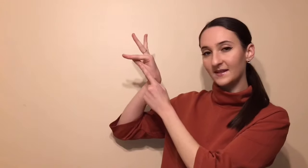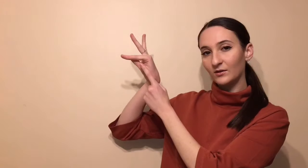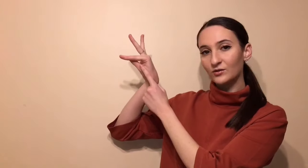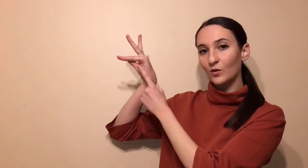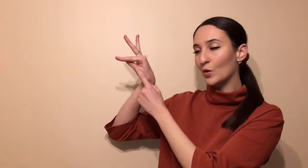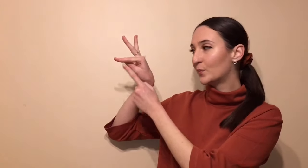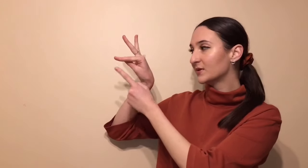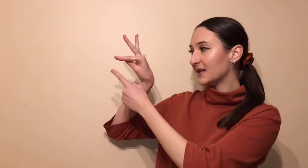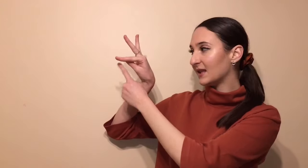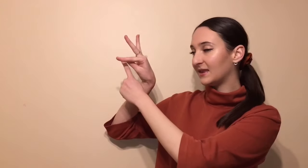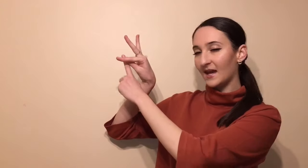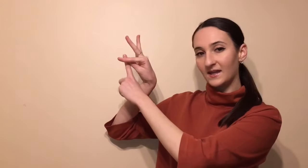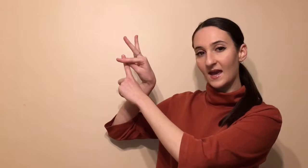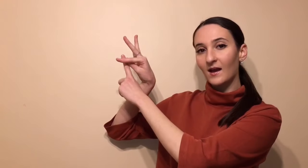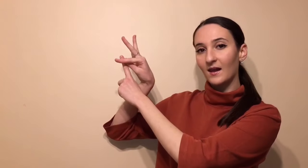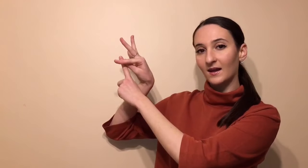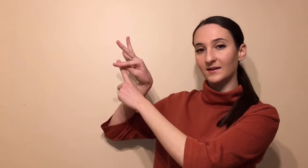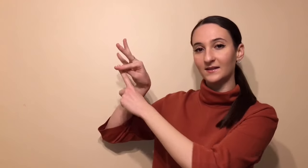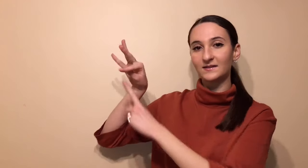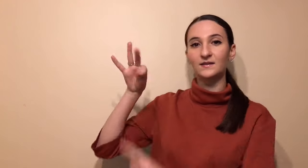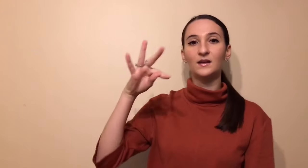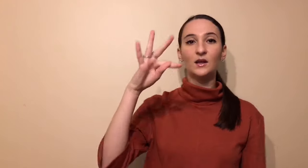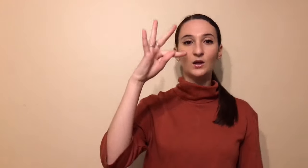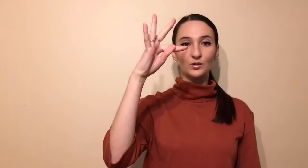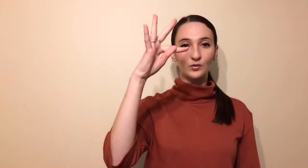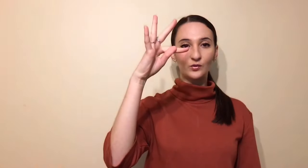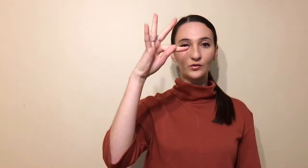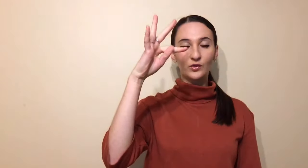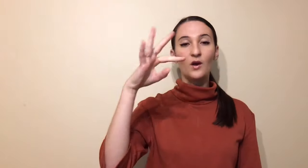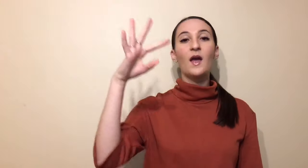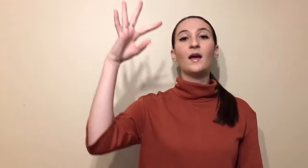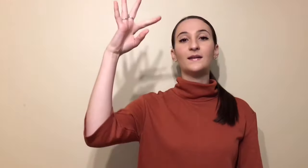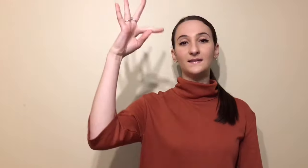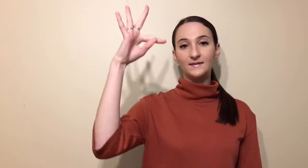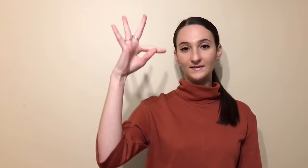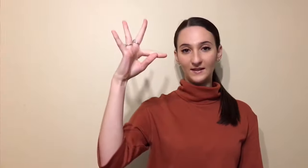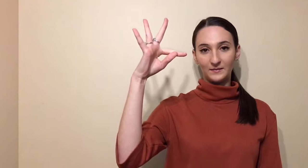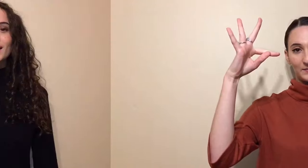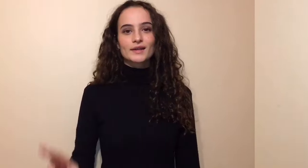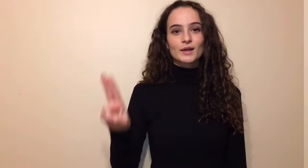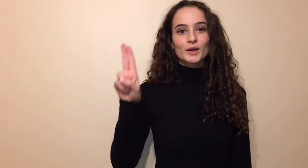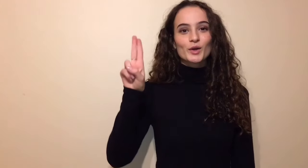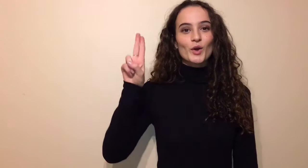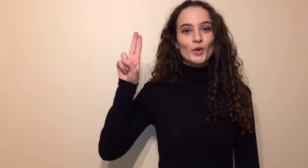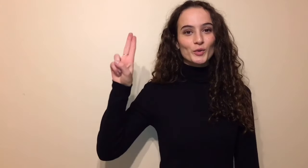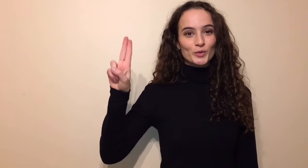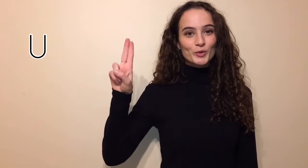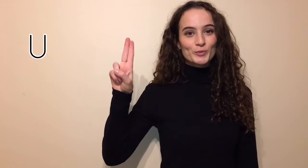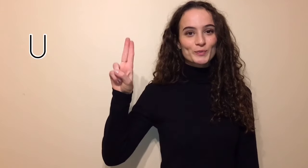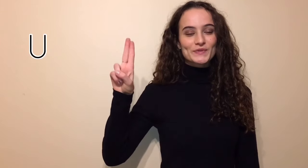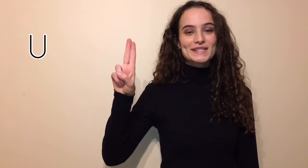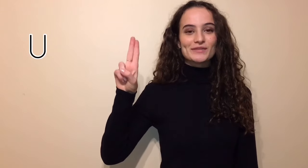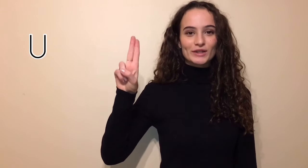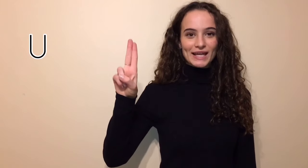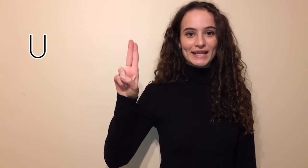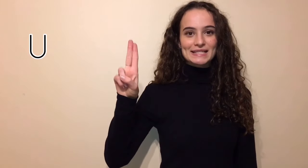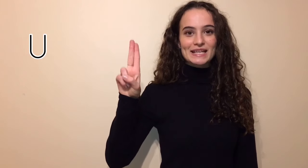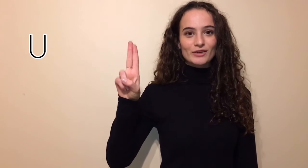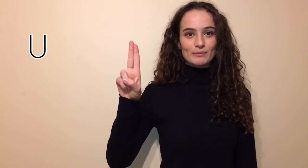attention, le pouce est derrière l'index. Donc, T. U. C'est votre index et votre